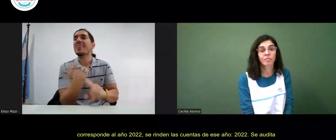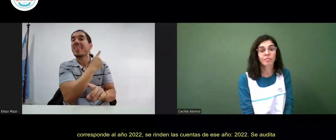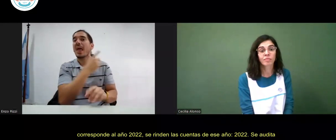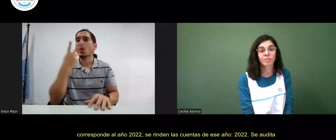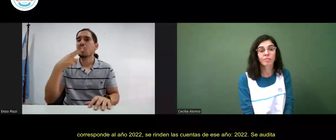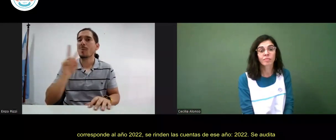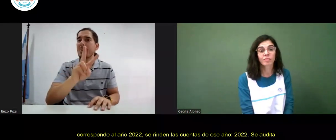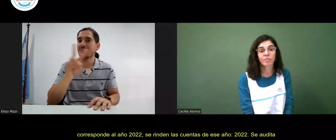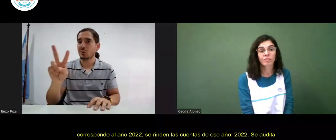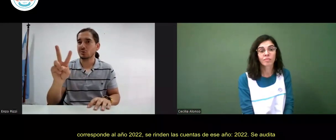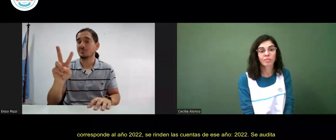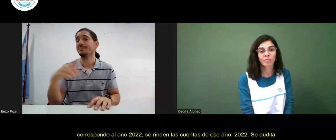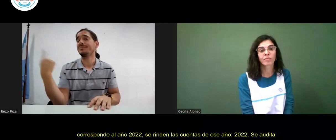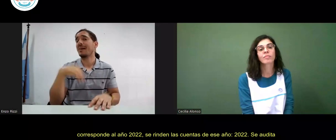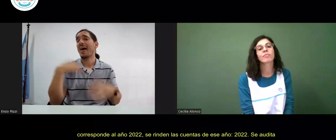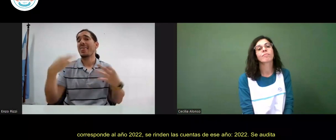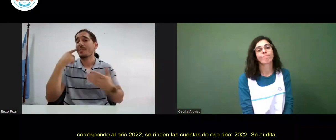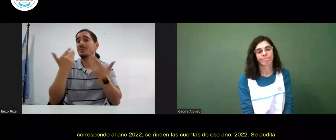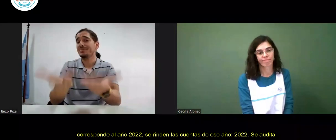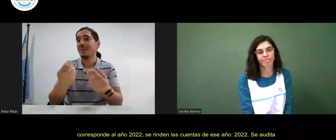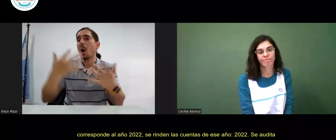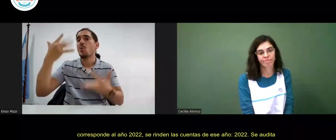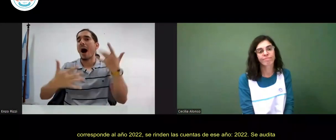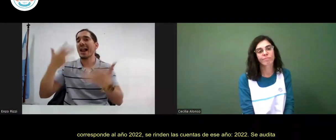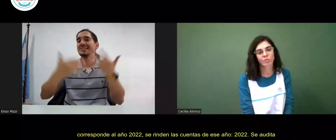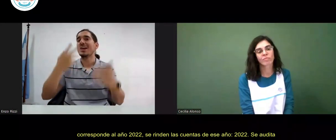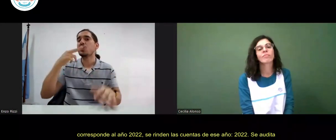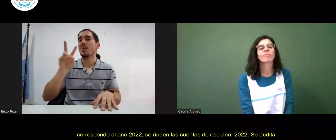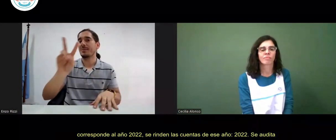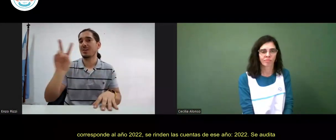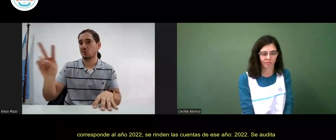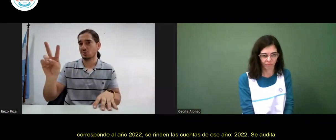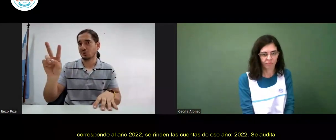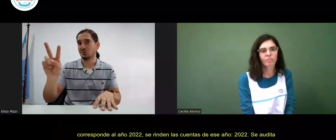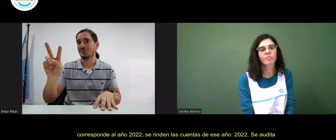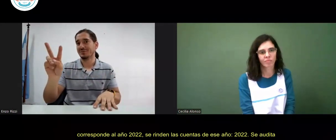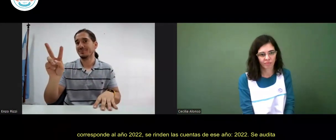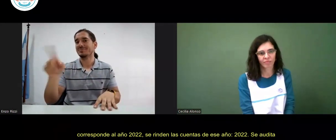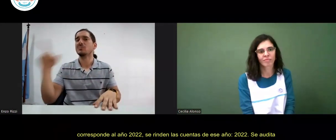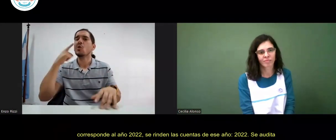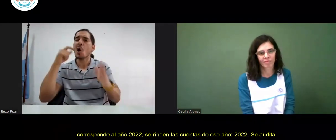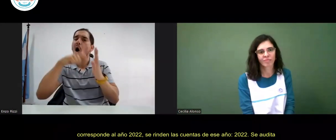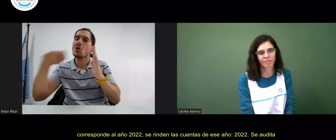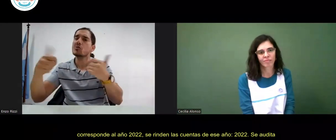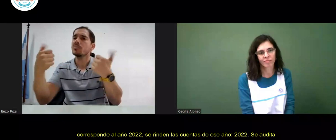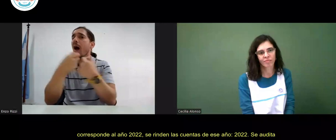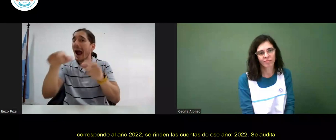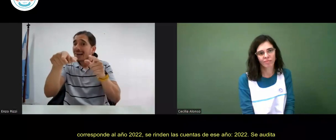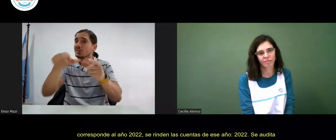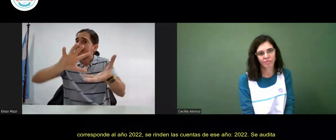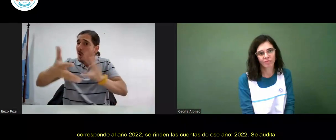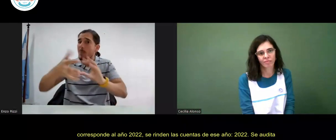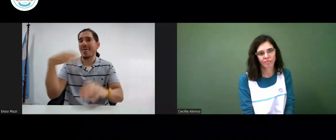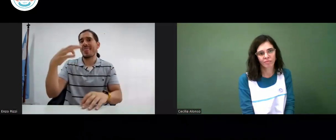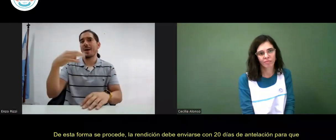2022 se rinden las cuentas de ese año 2022 se audita y si están de acuerdo